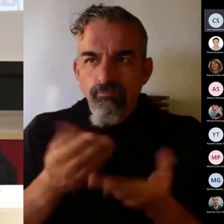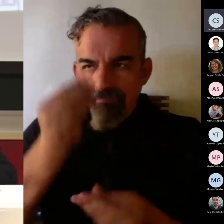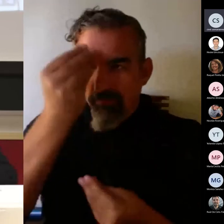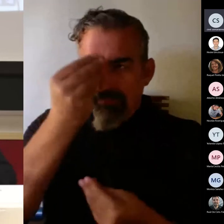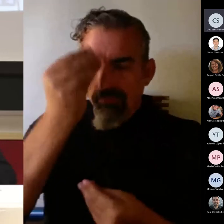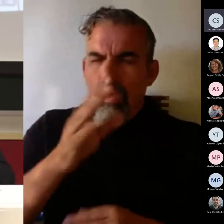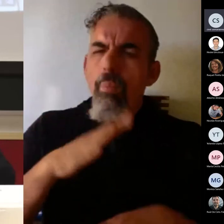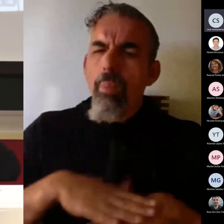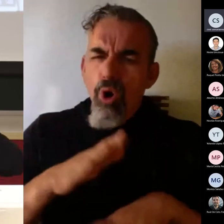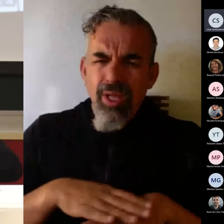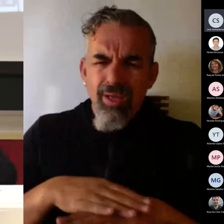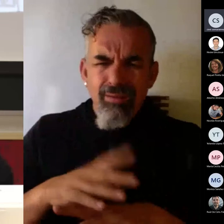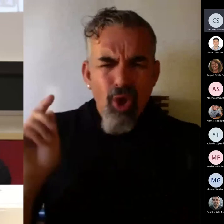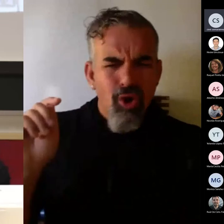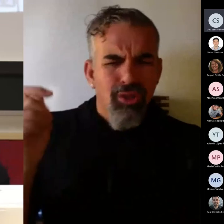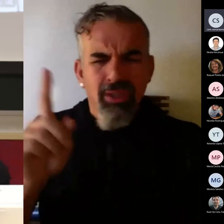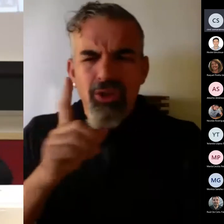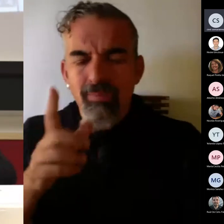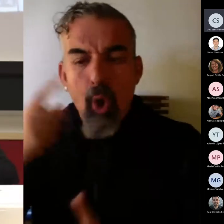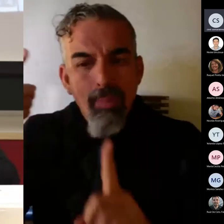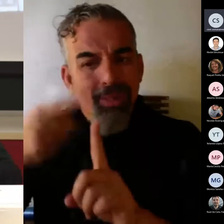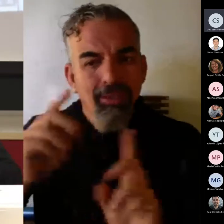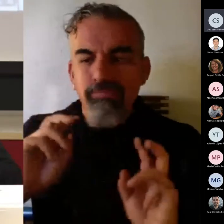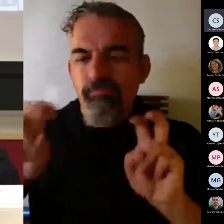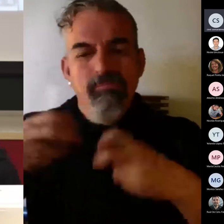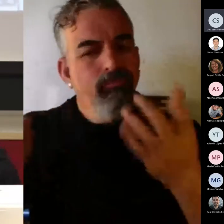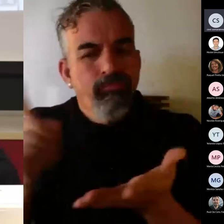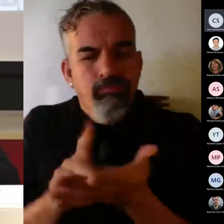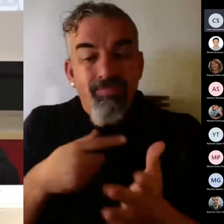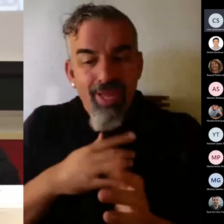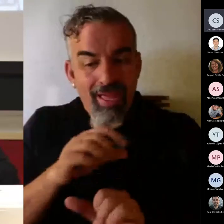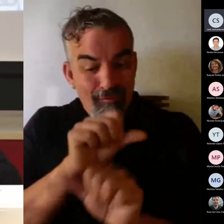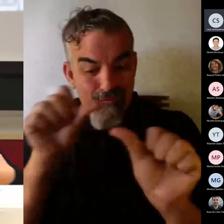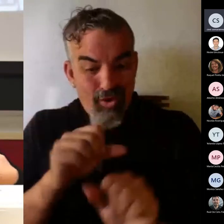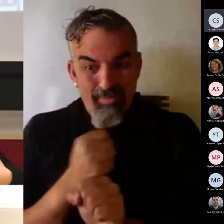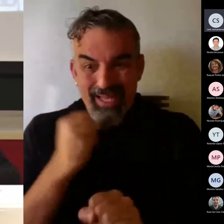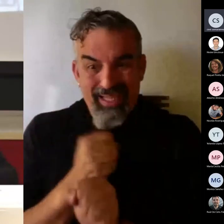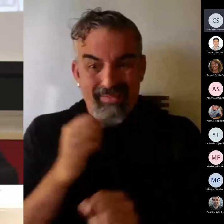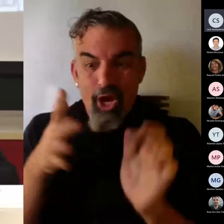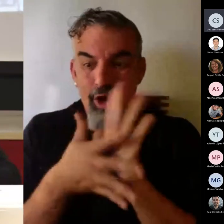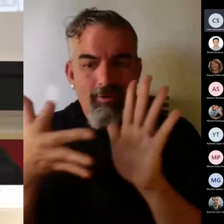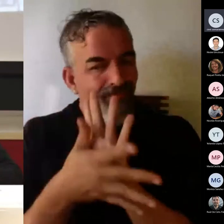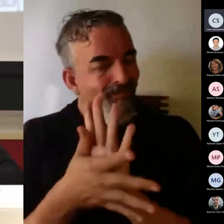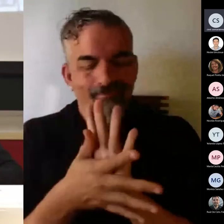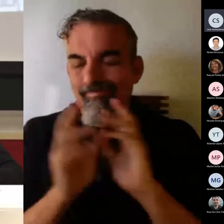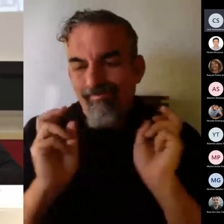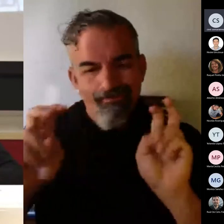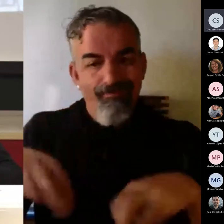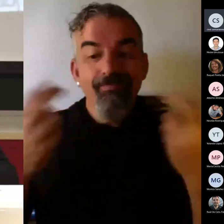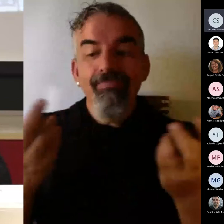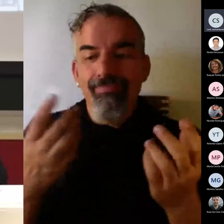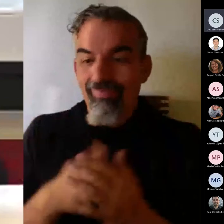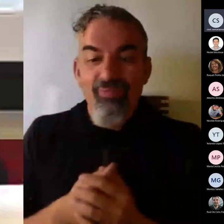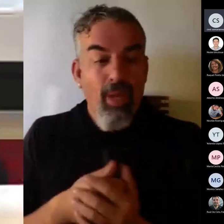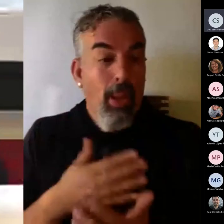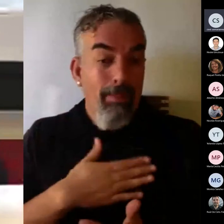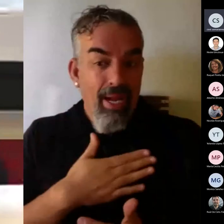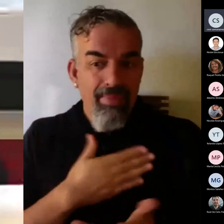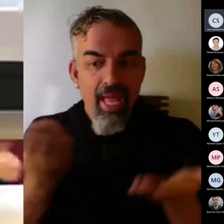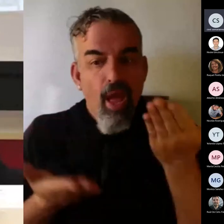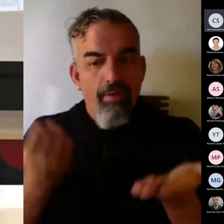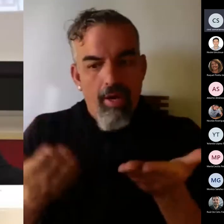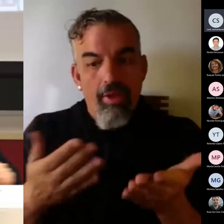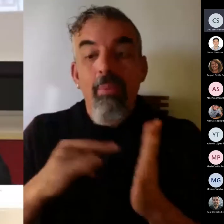replantearnos nuestros objetivos, volver a replantearnos la forma en que trabajamos con ellos. Yo creo que ese es uno de los grandes beneficios que nos ha traído